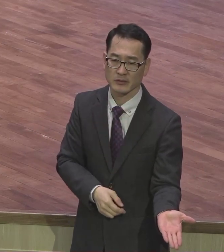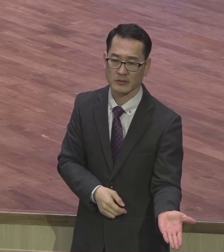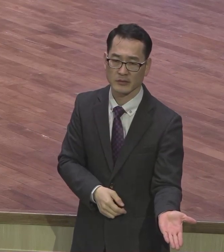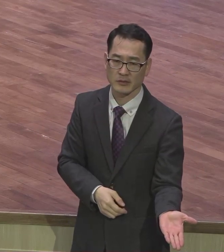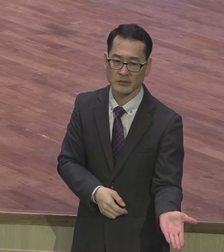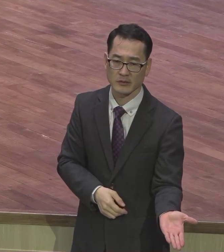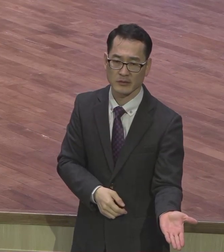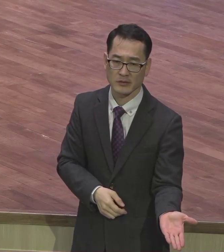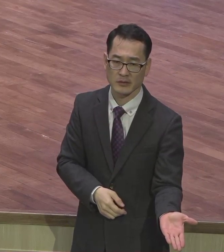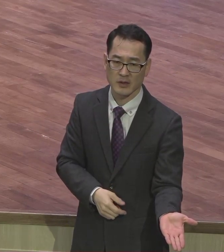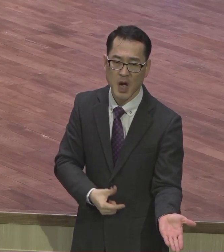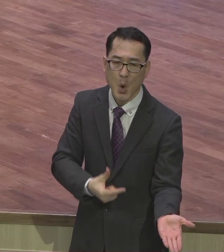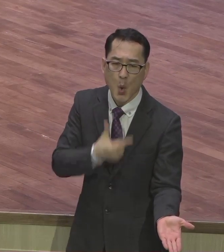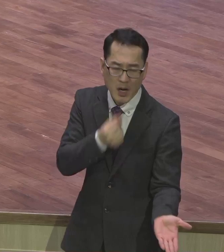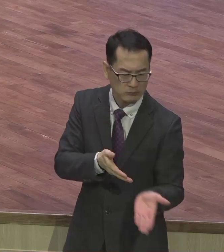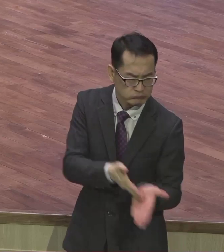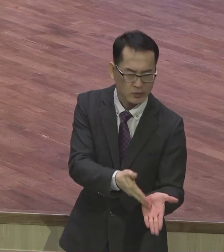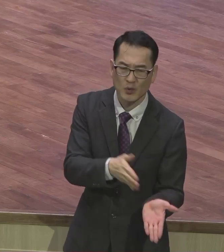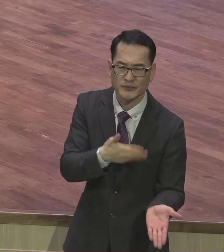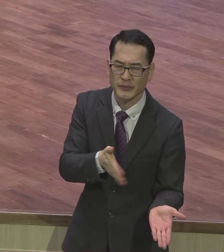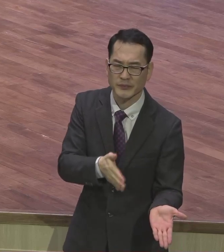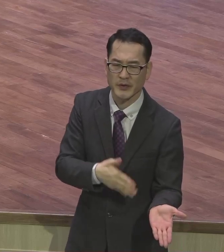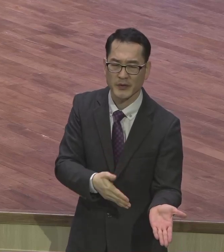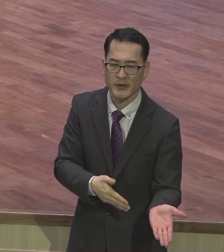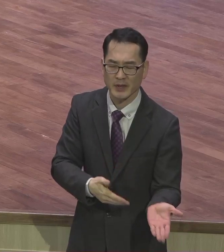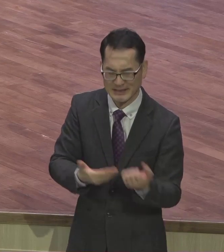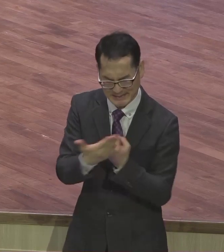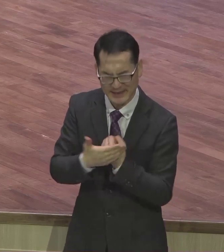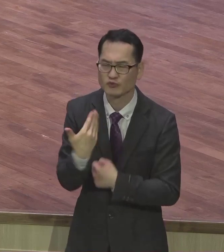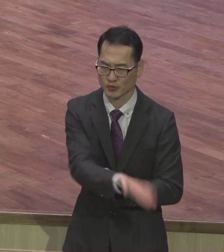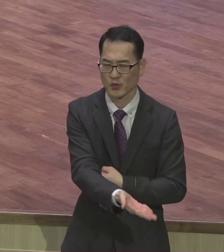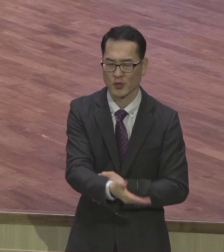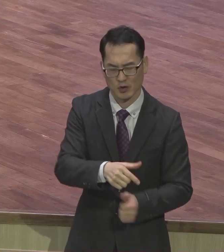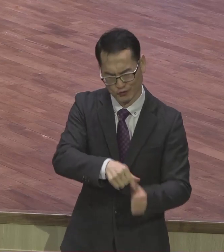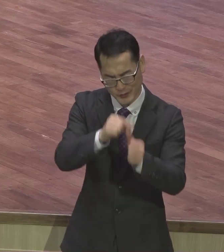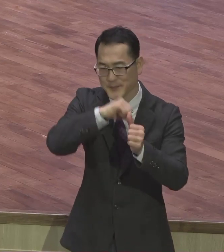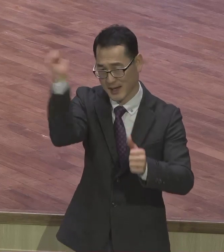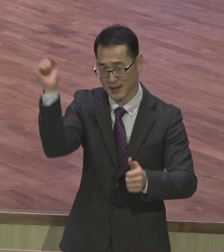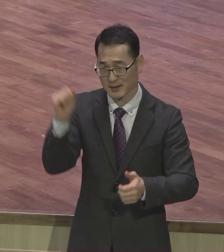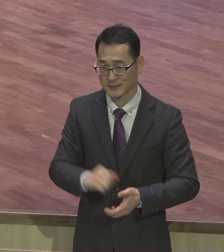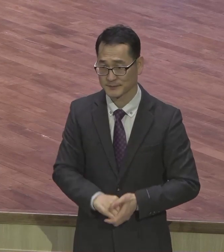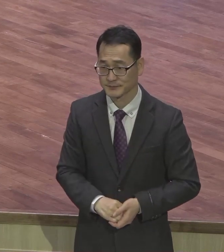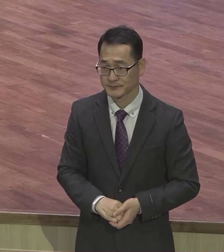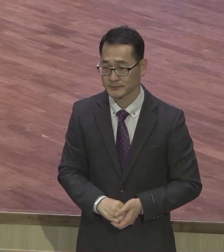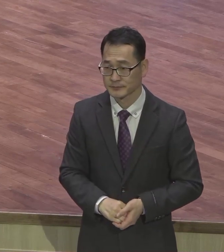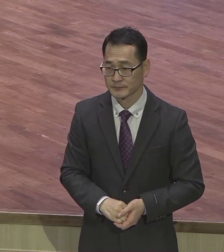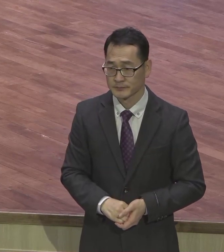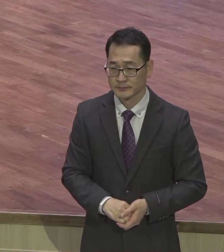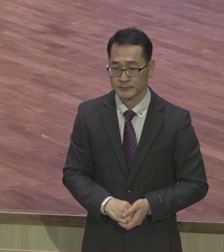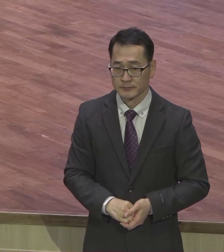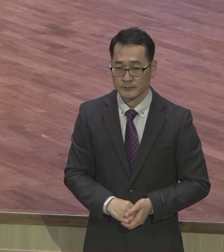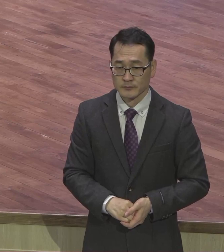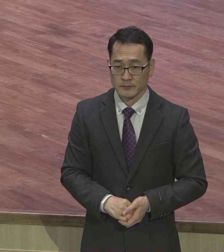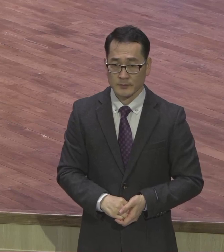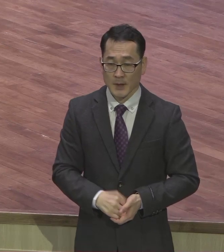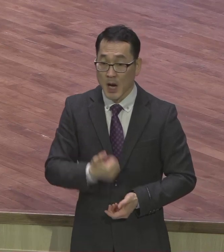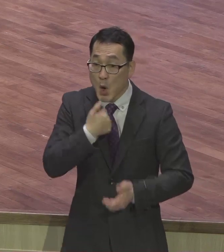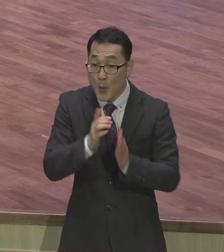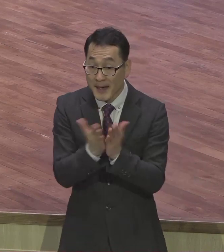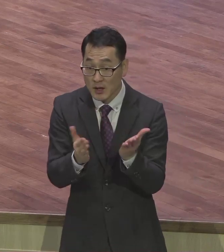어떻게 하면 그렇게 되느냐 로마서 십장 구줄로 십제를 보면 구원에 이르는 구원에 대해서